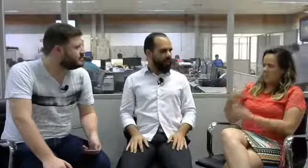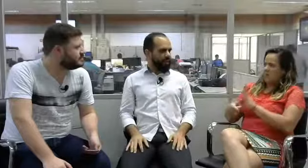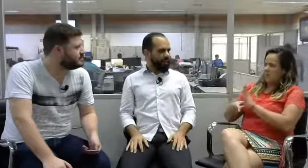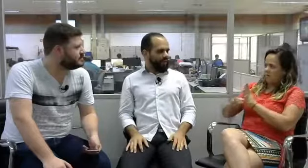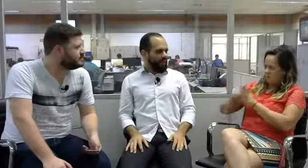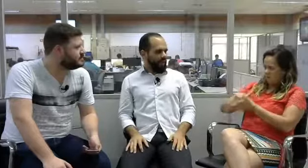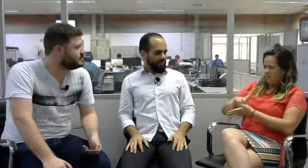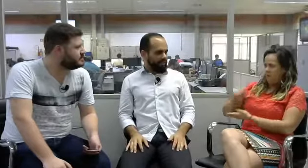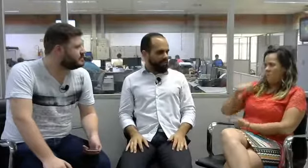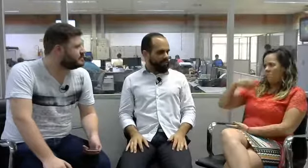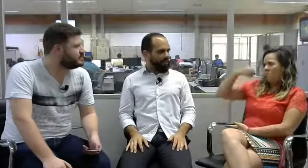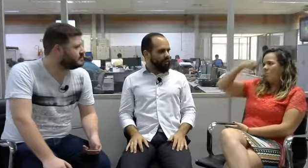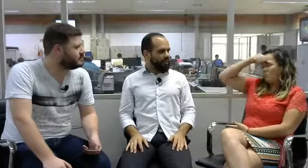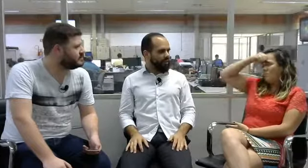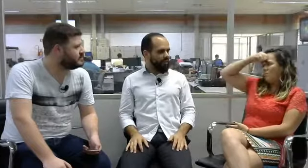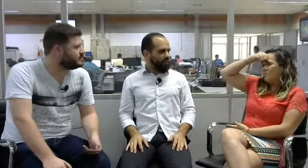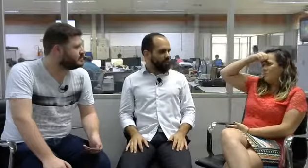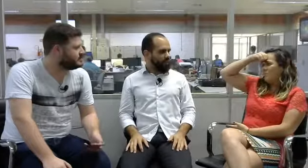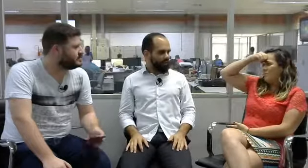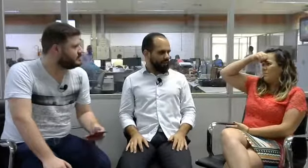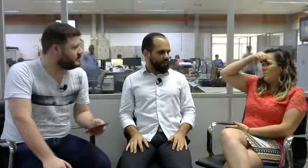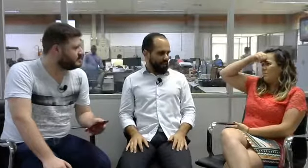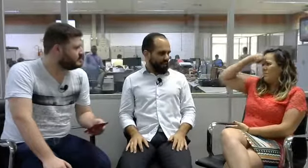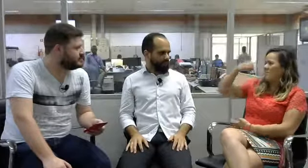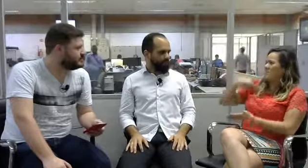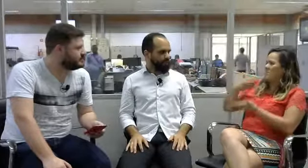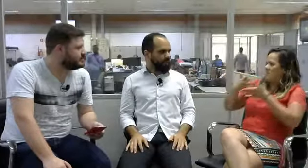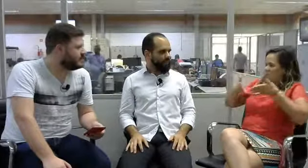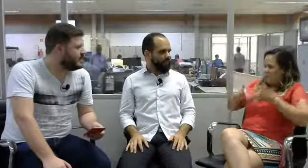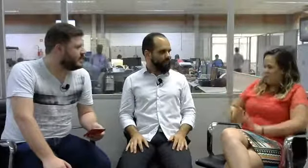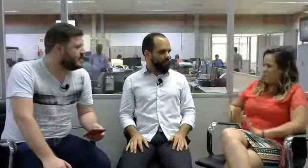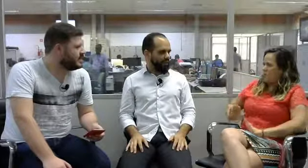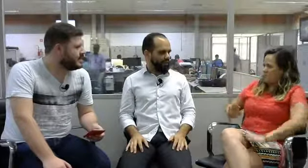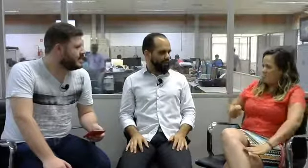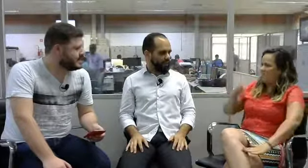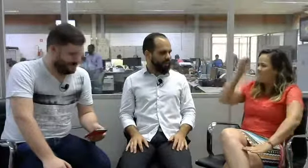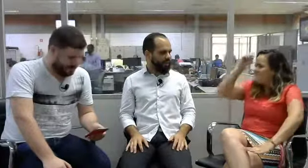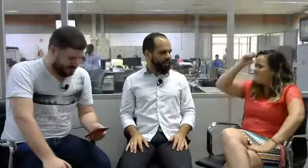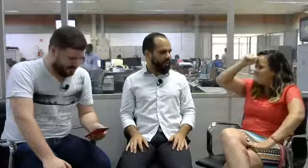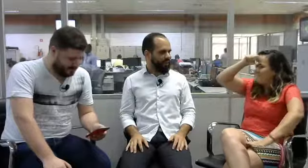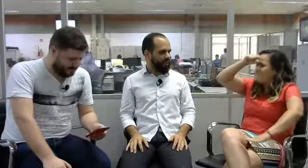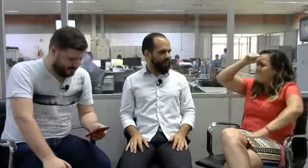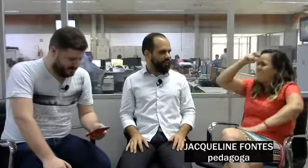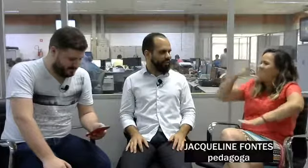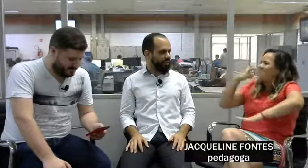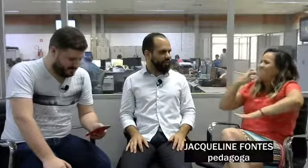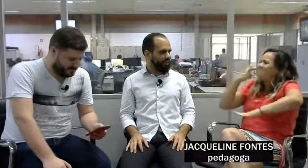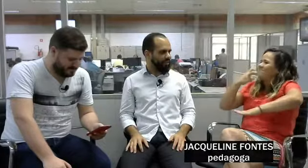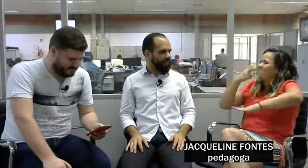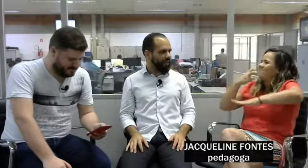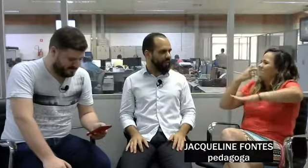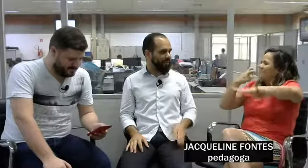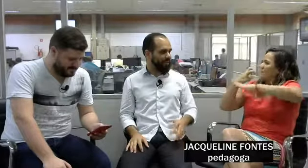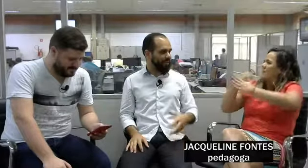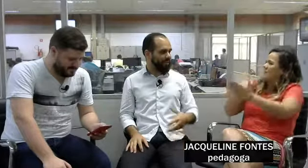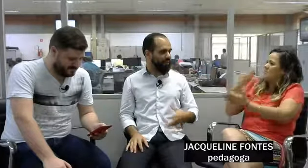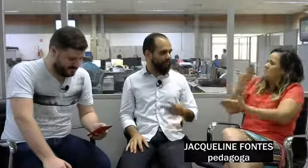Ela está dizendo, antes eu não conhecia. Quando eu nasci, eu comecei a aprender a falar.